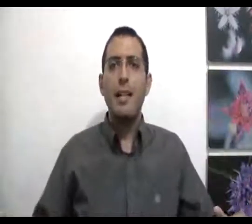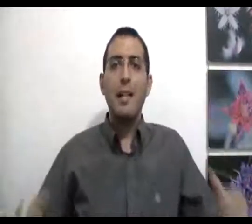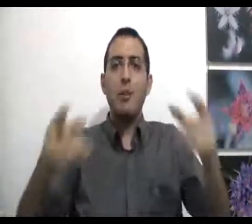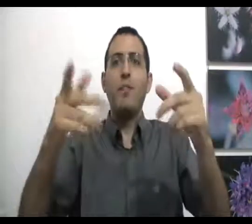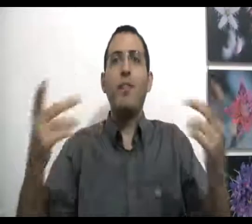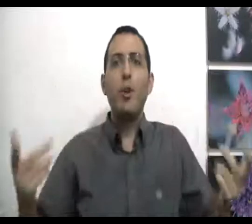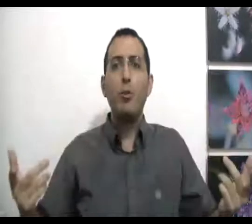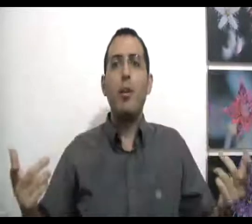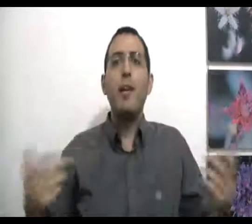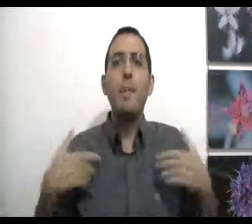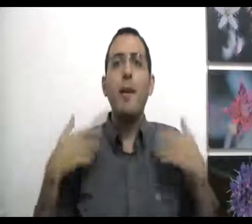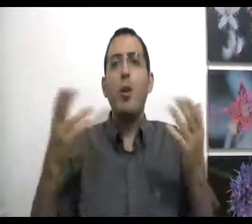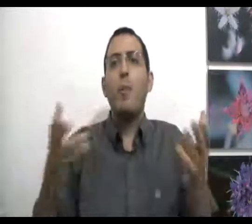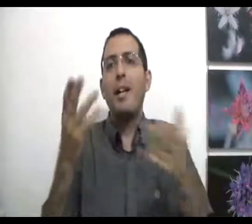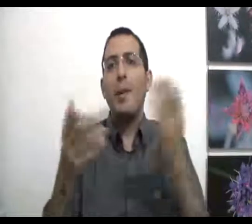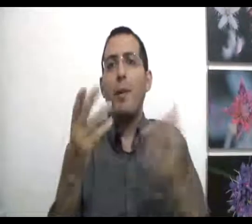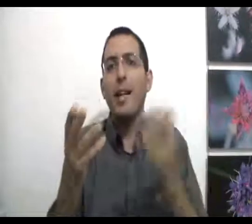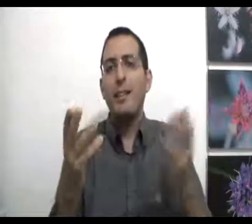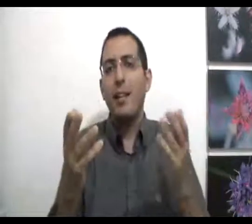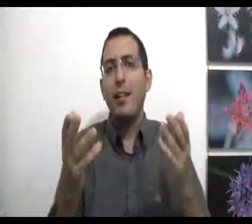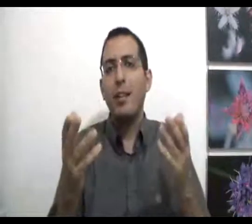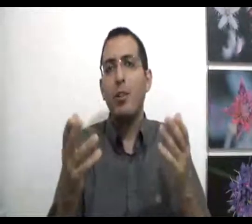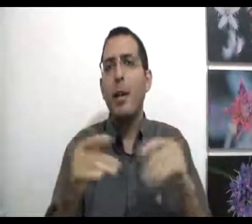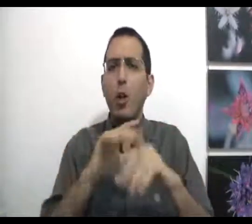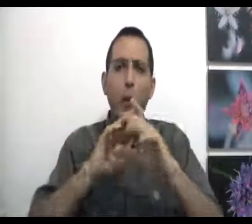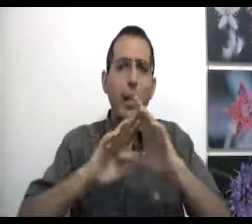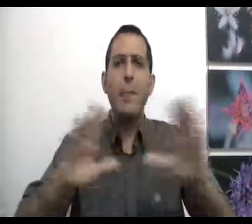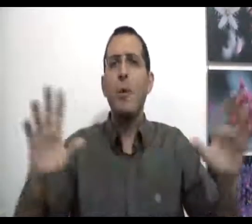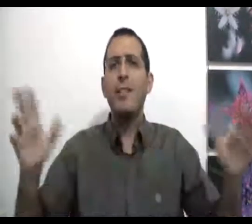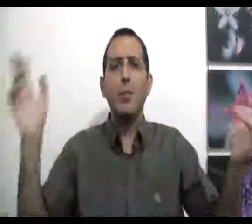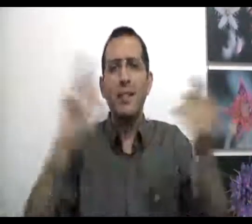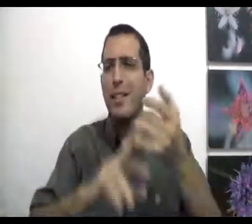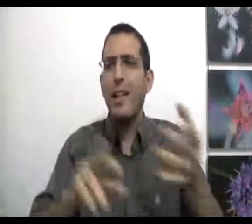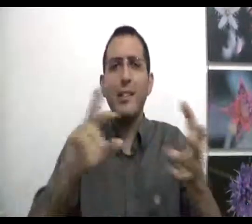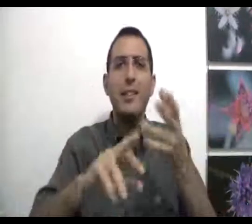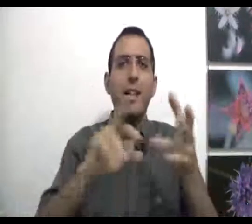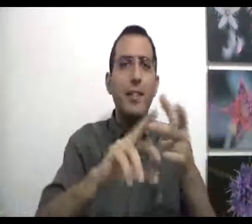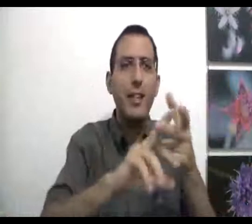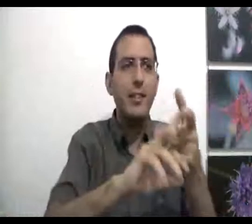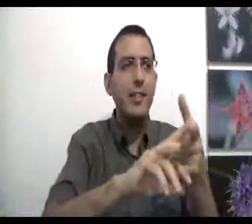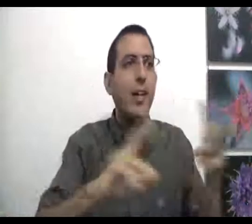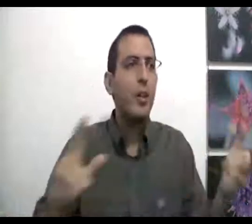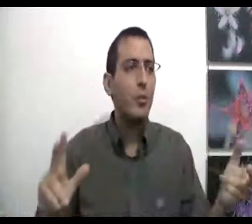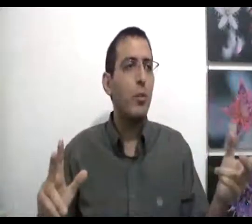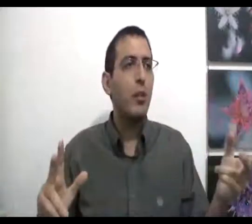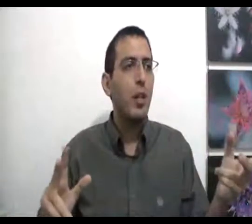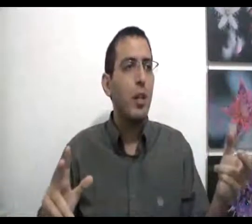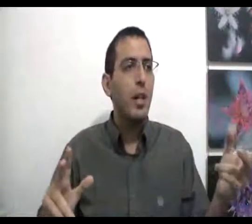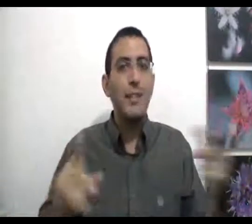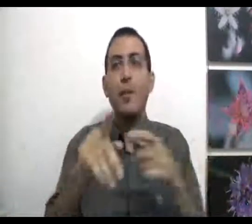אז למה אתה אוהב דווקא אותו? אם באמת לא אוכפת לך מה הוא יעשה, זאת אומרת לא אוכפת למה הוא יעשה, הוא יעשה ככה, יעשה ככה, יעשה ככה, אני אוהב אותו. אז למה